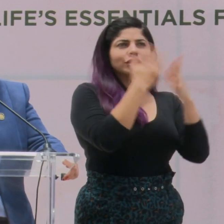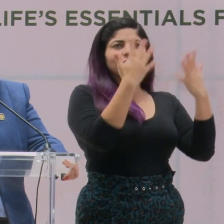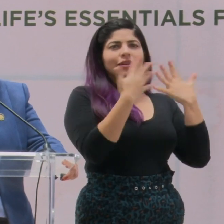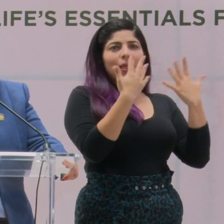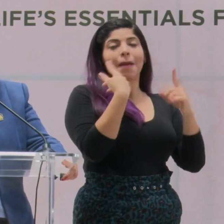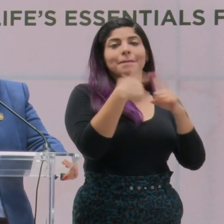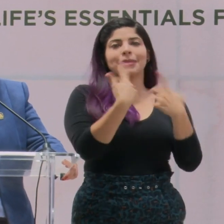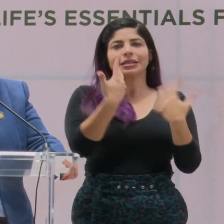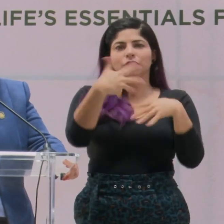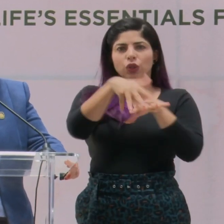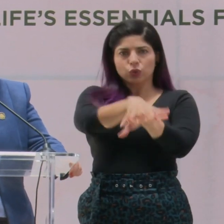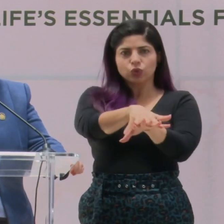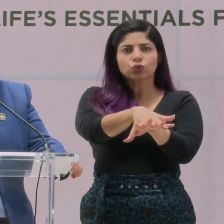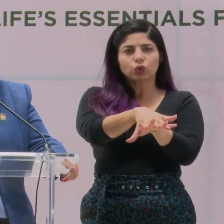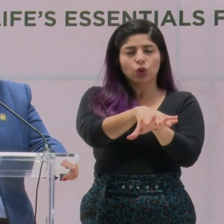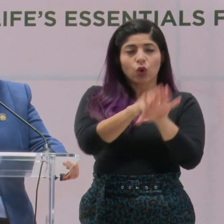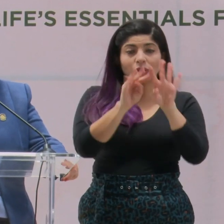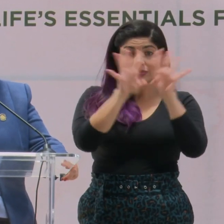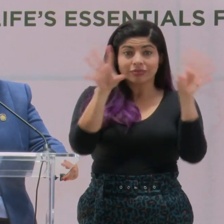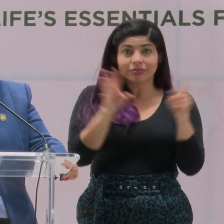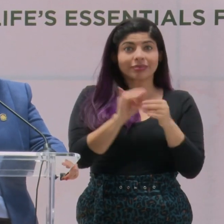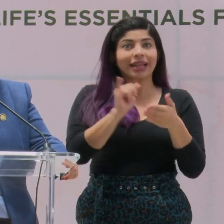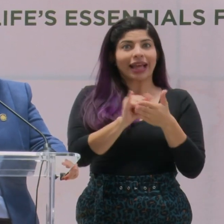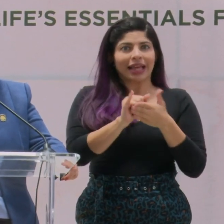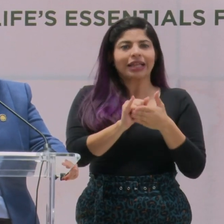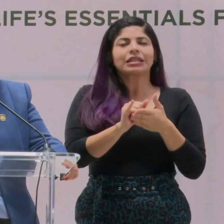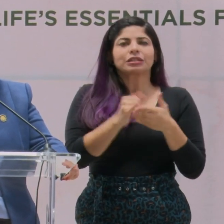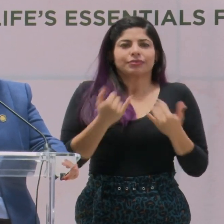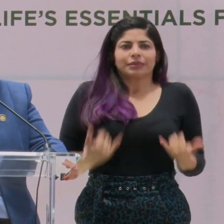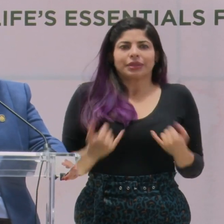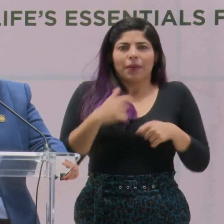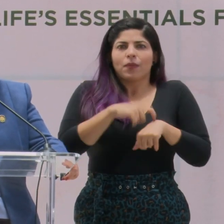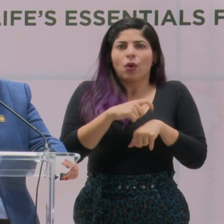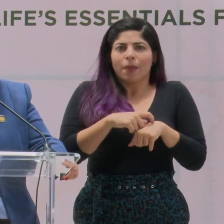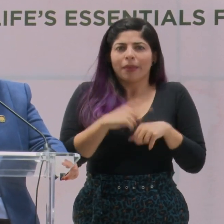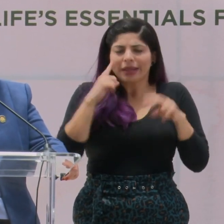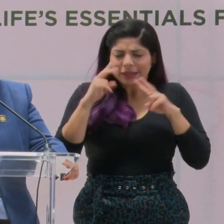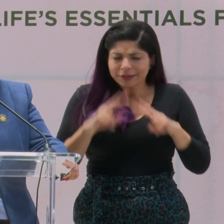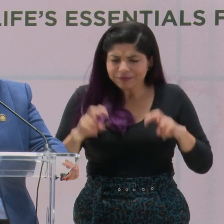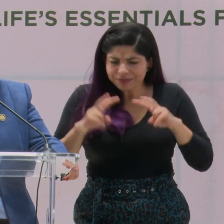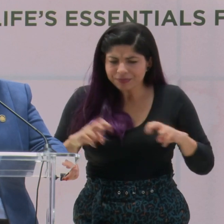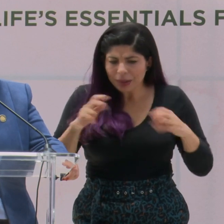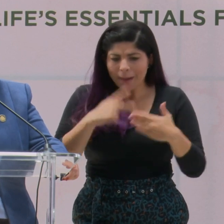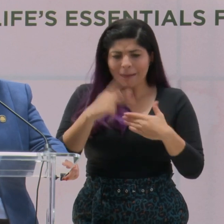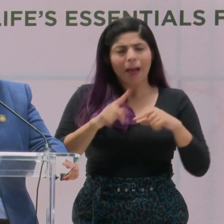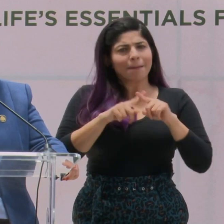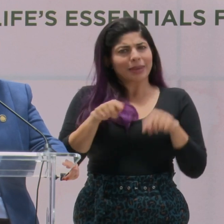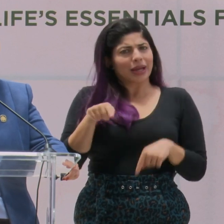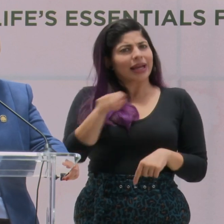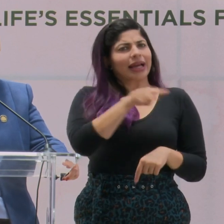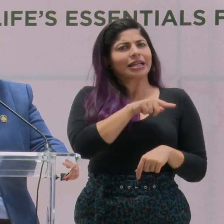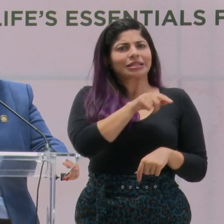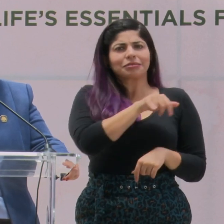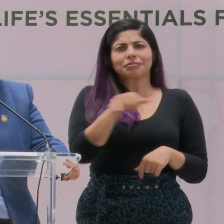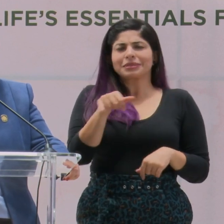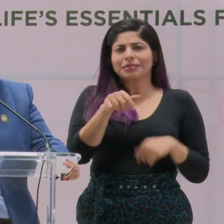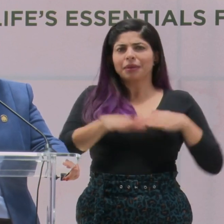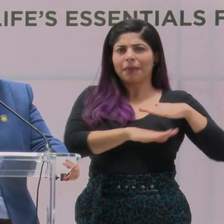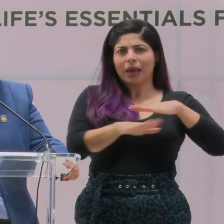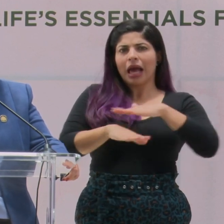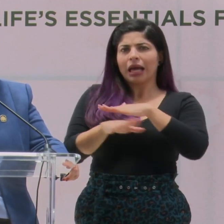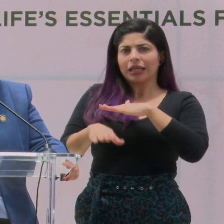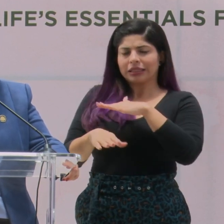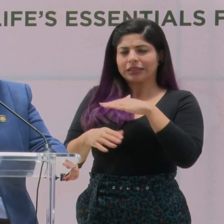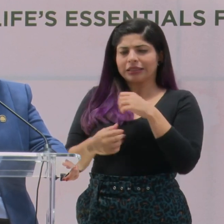la inclusión. Y eso sigue siendo, estamos en este momento en revisión del plan, pero siguen siendo esos ejes los que nos